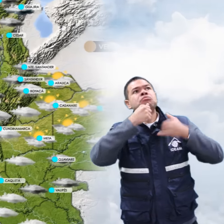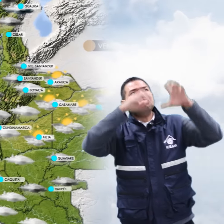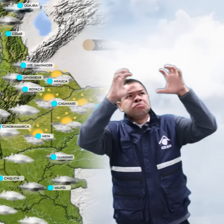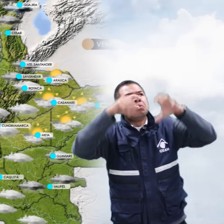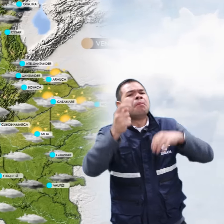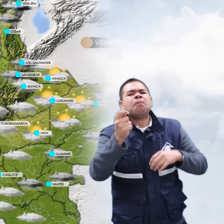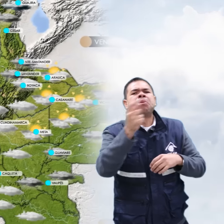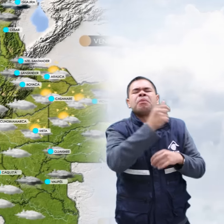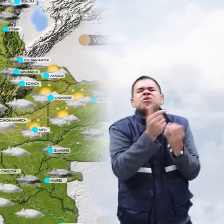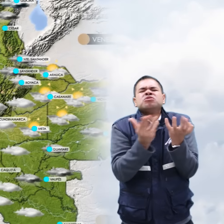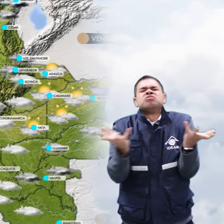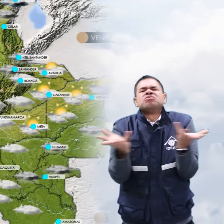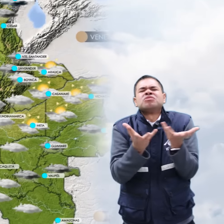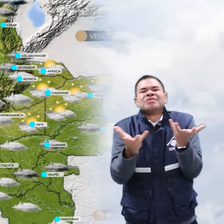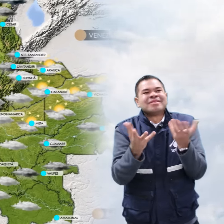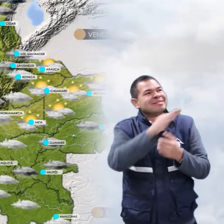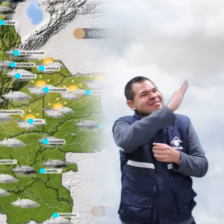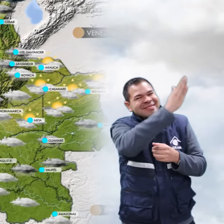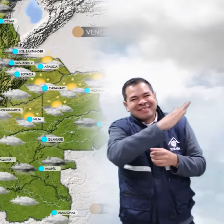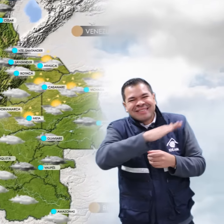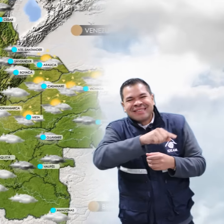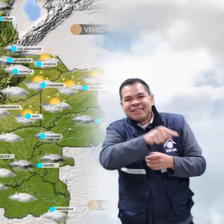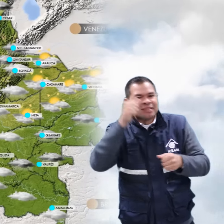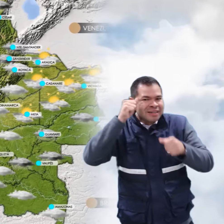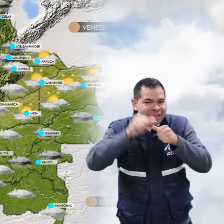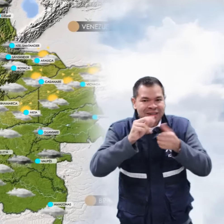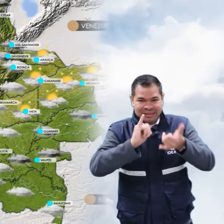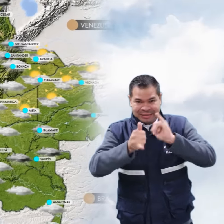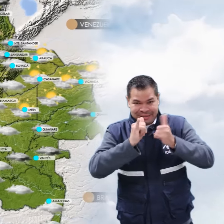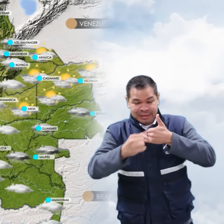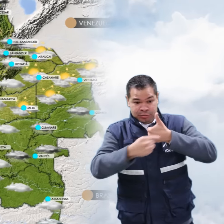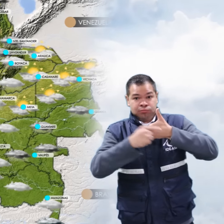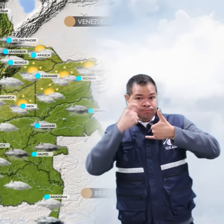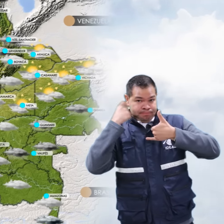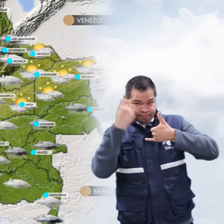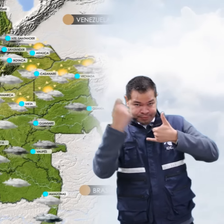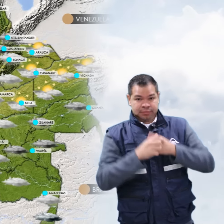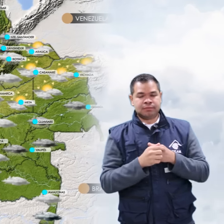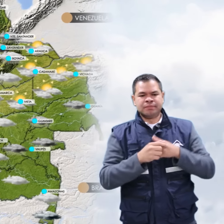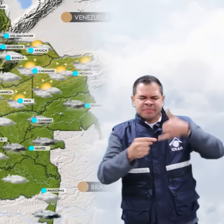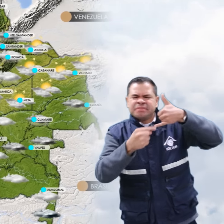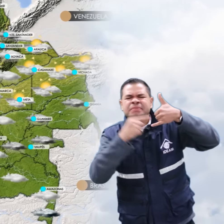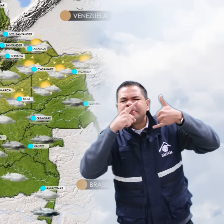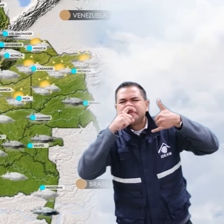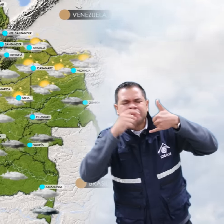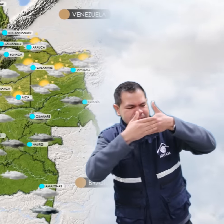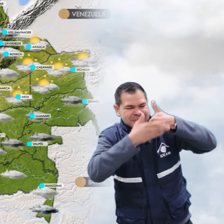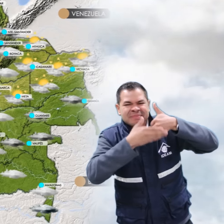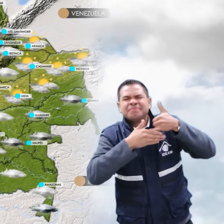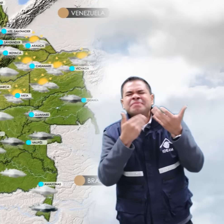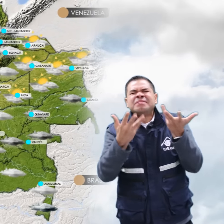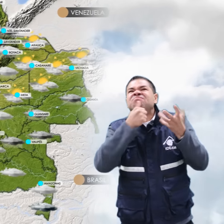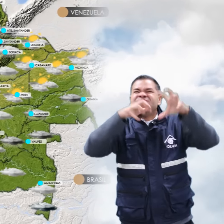ligeras, particularmente hacia el Piedemonte de Arauca, Casanare y Meta. Y sobre la región amazónica, las lluvias más intensas,